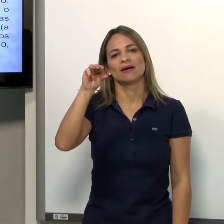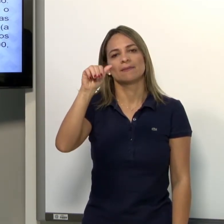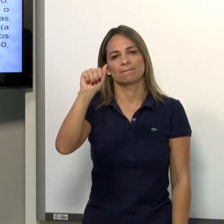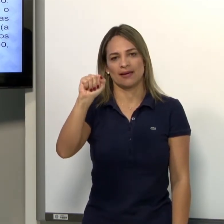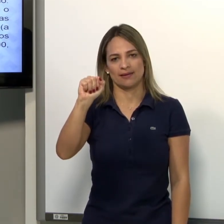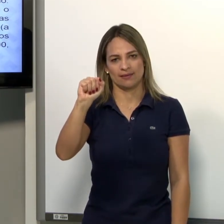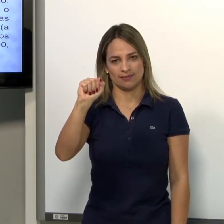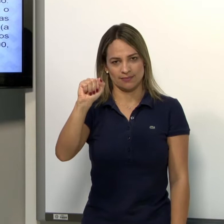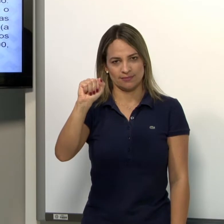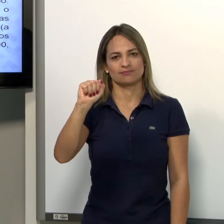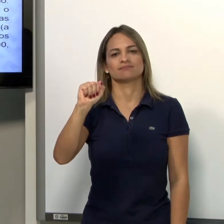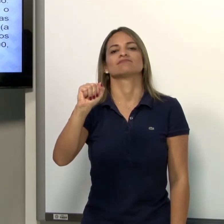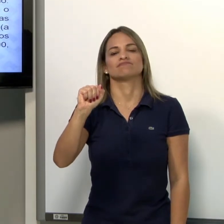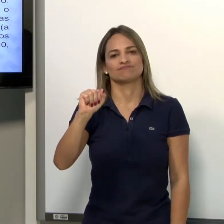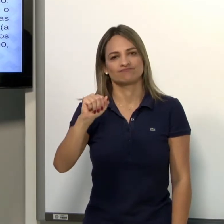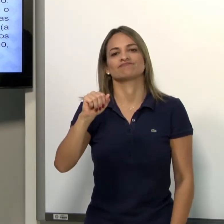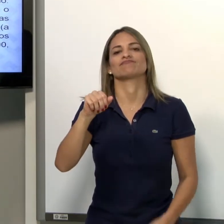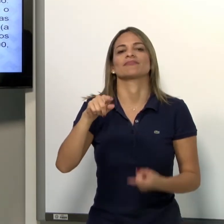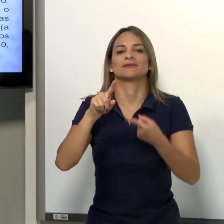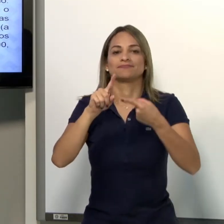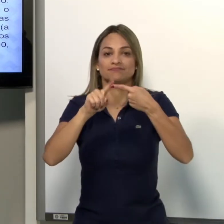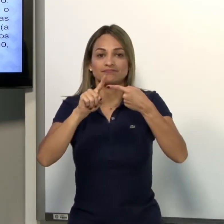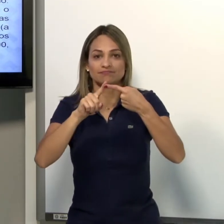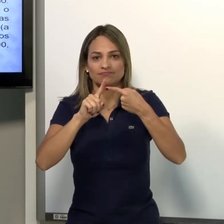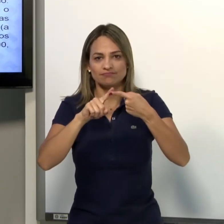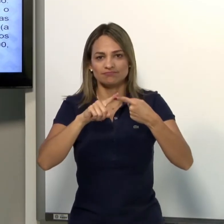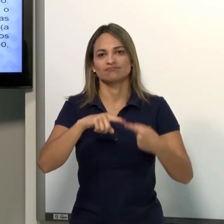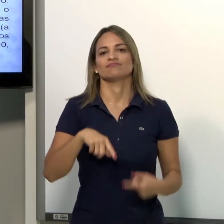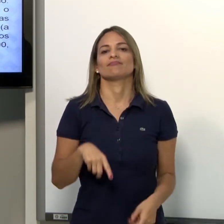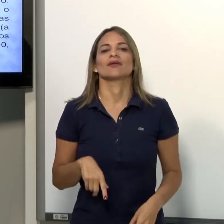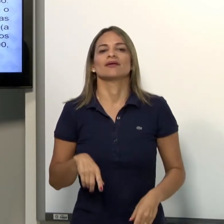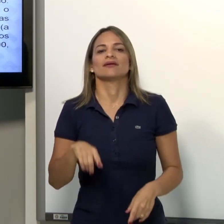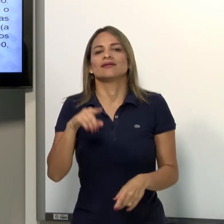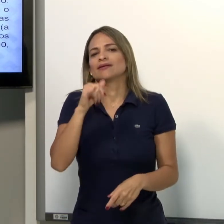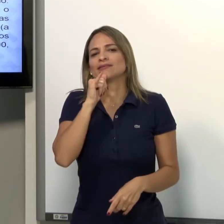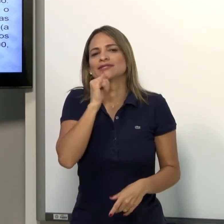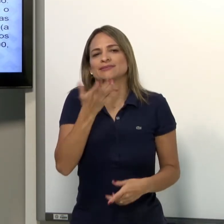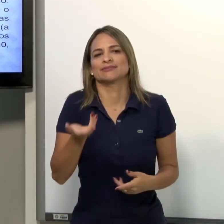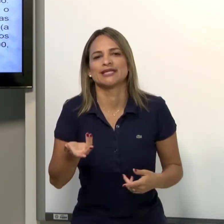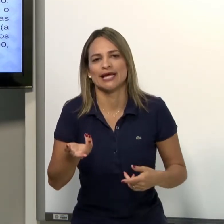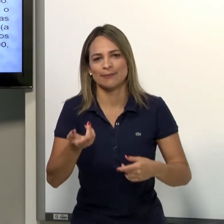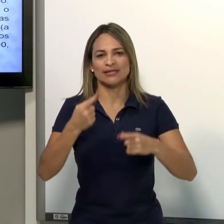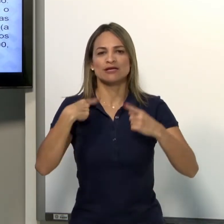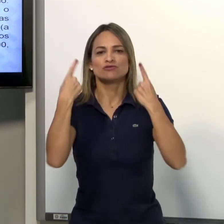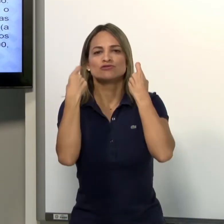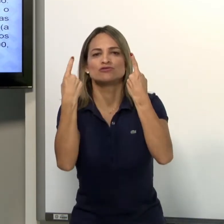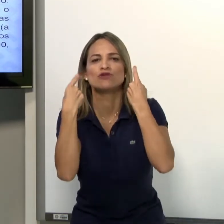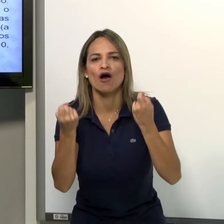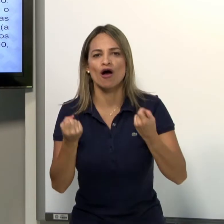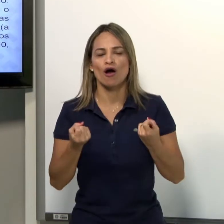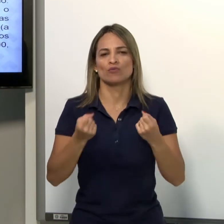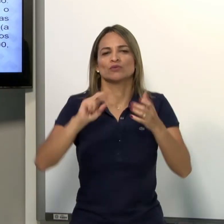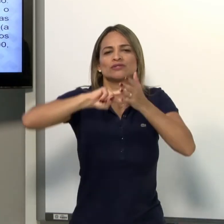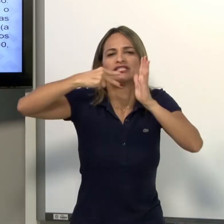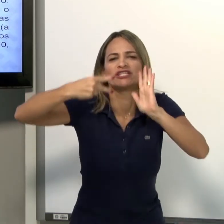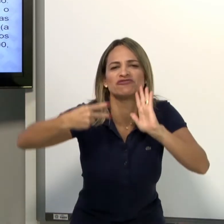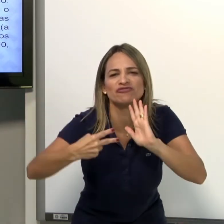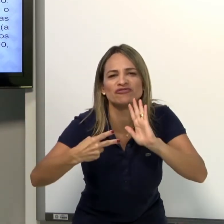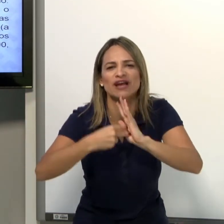é o quê? É um exemplo, um átomo de som, de significado,